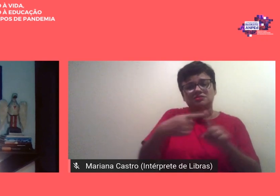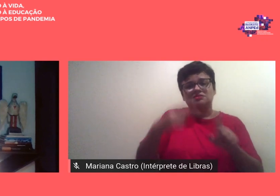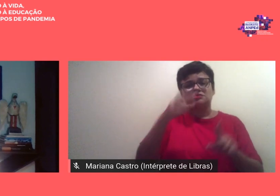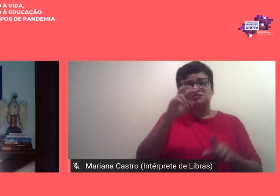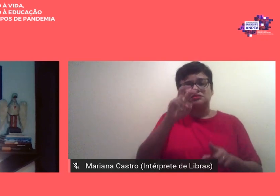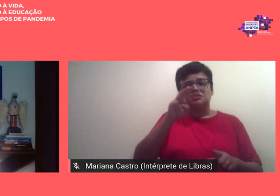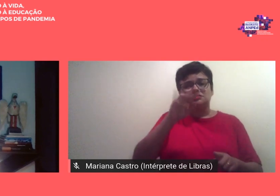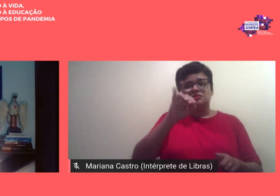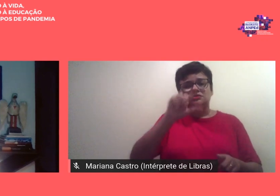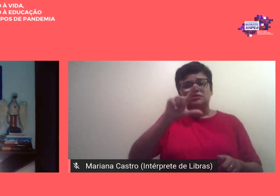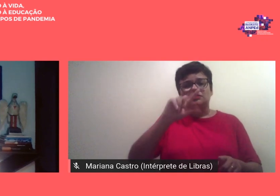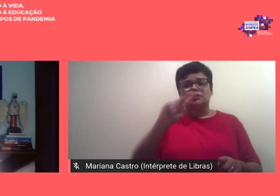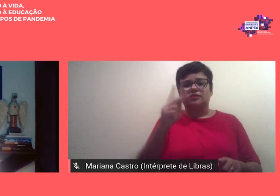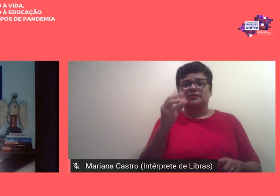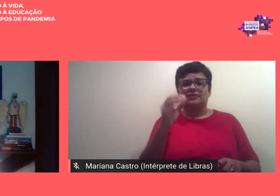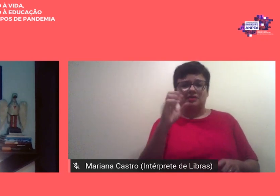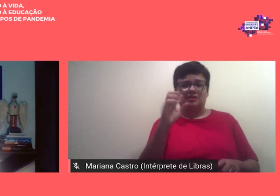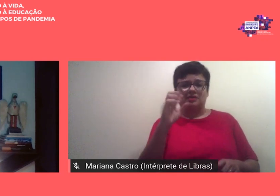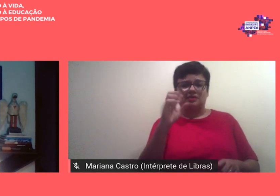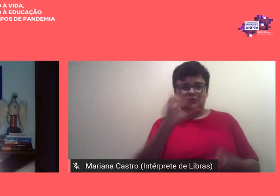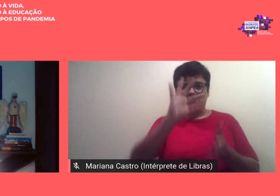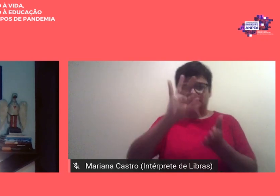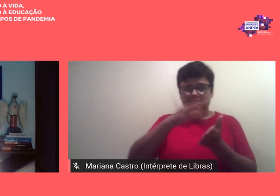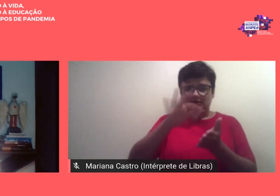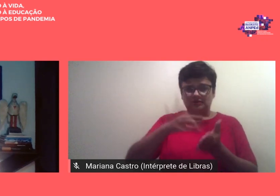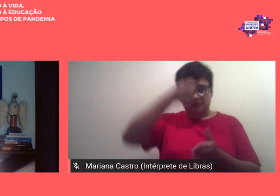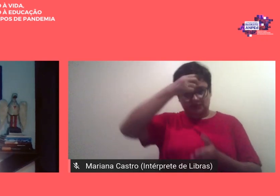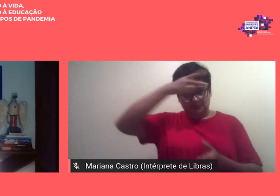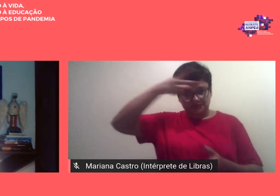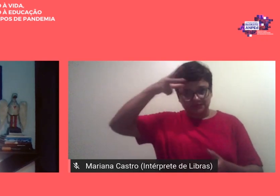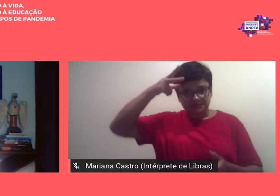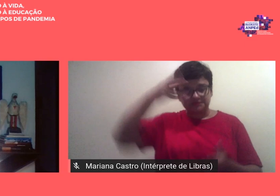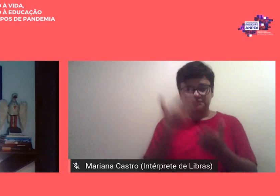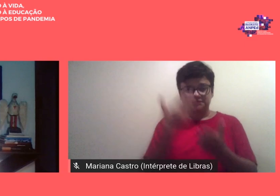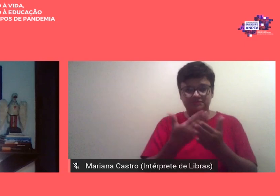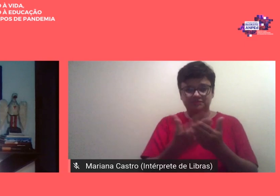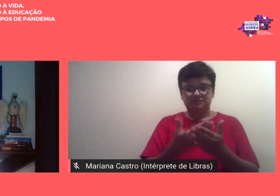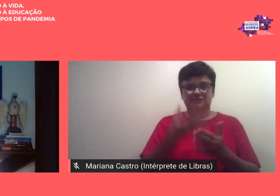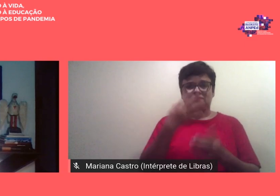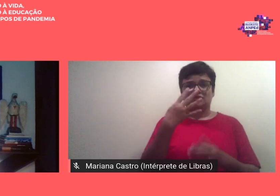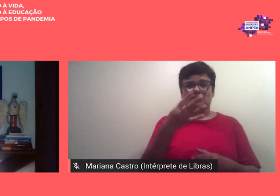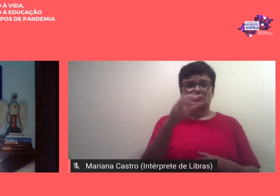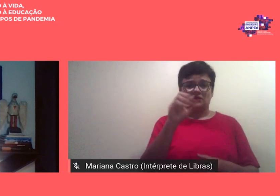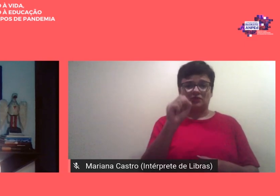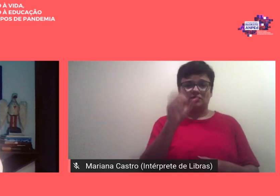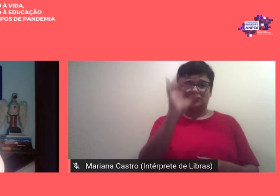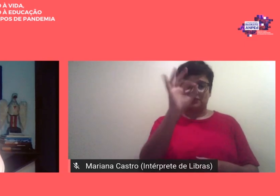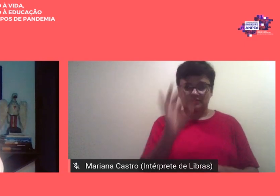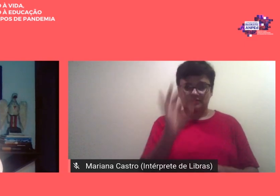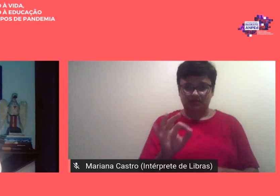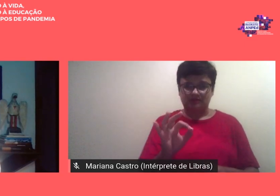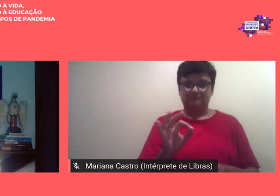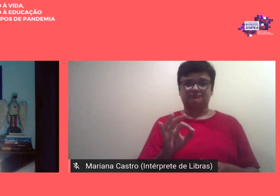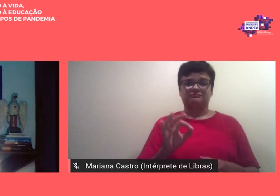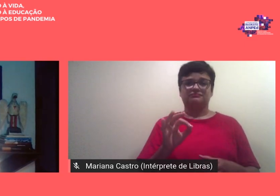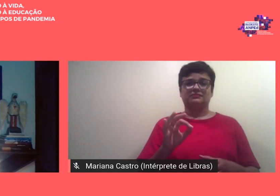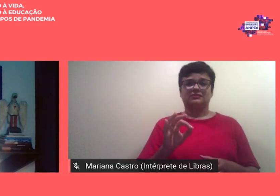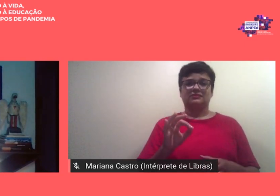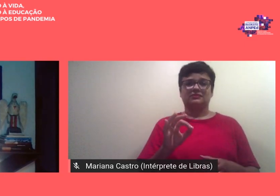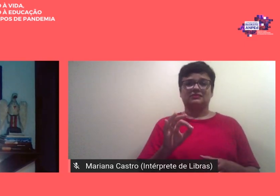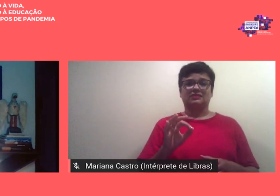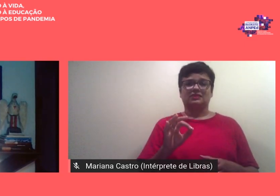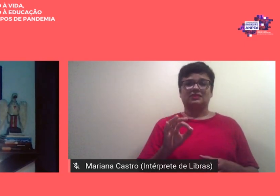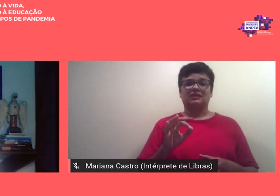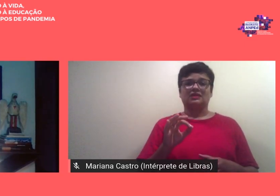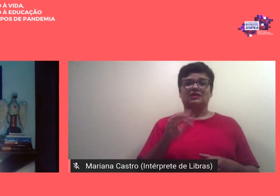matrículas da educação básica nas redes municipais 48% nas redes estaduais cerca